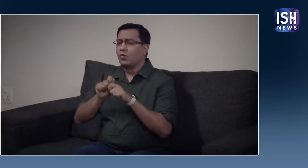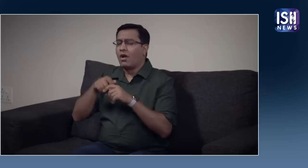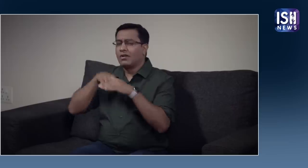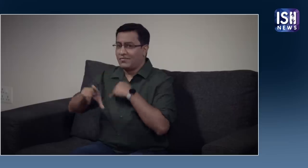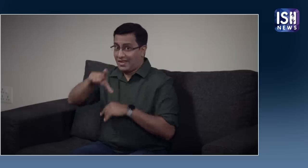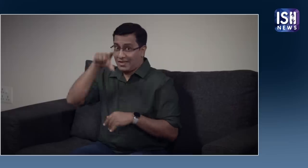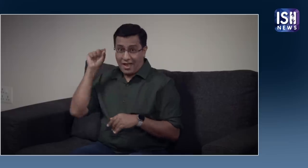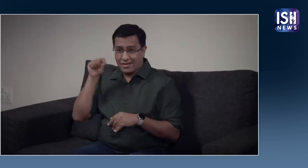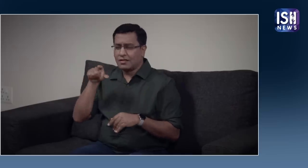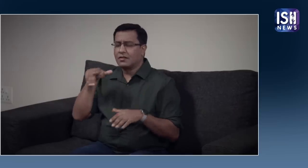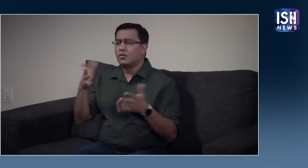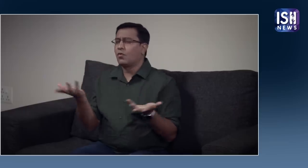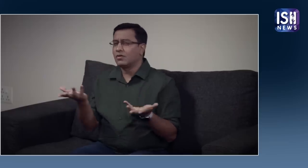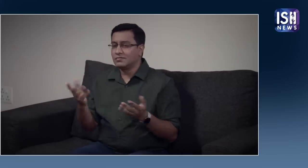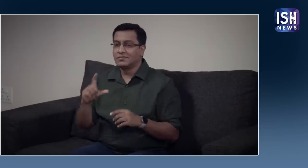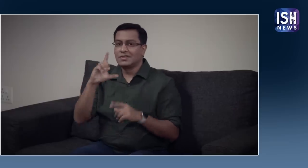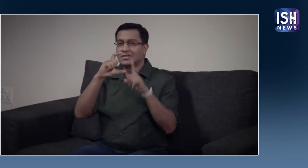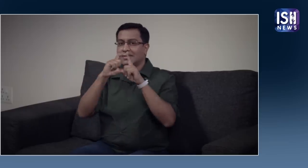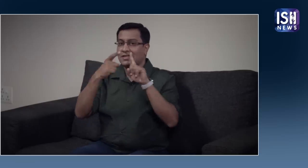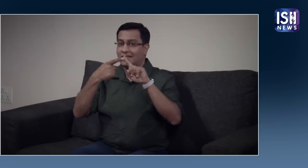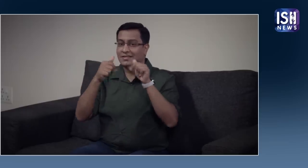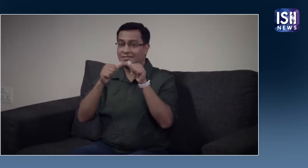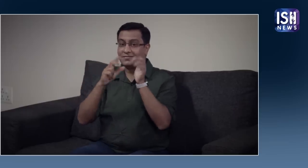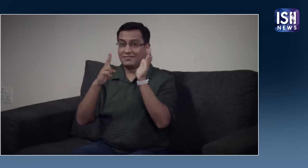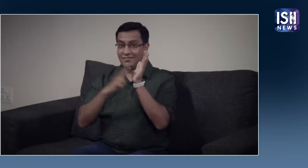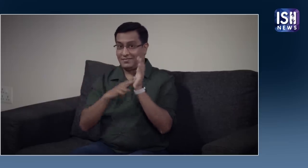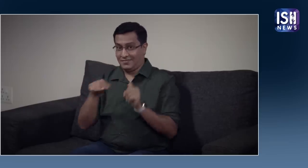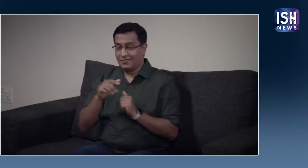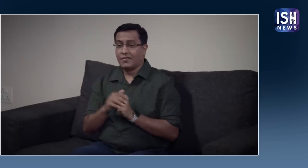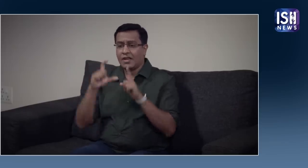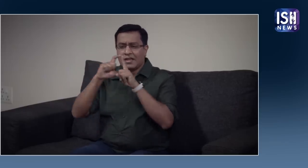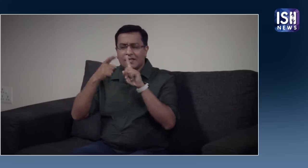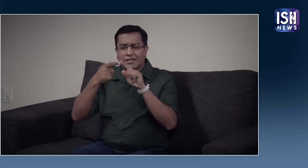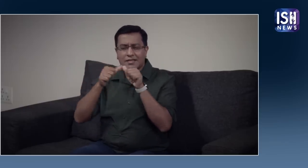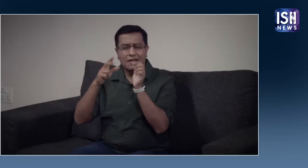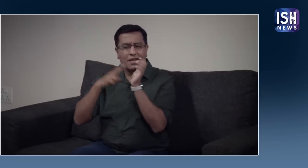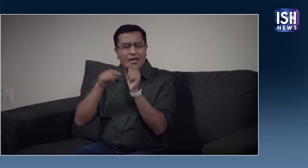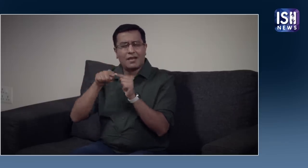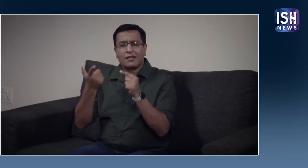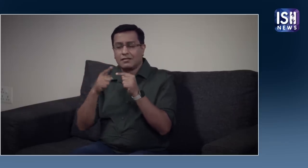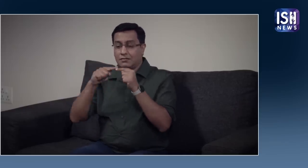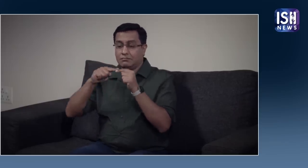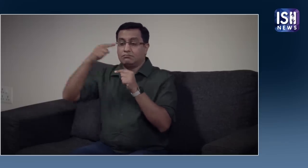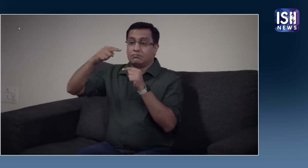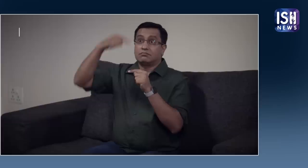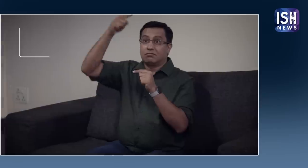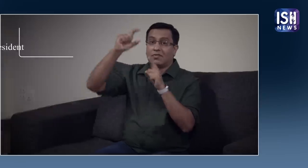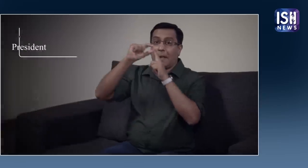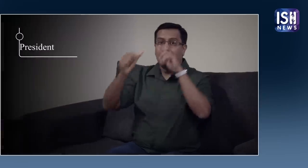वह ग्यालडेट विश्व विद्यालई में दीन के रूप में काम करती है। दीन से आप क्या समझते है। सबसे उपर का पद